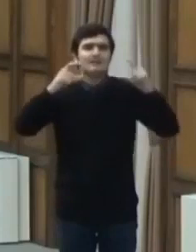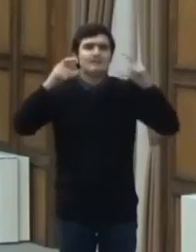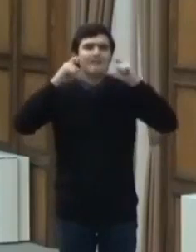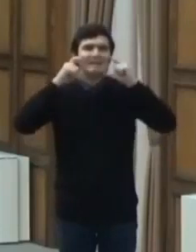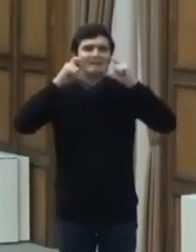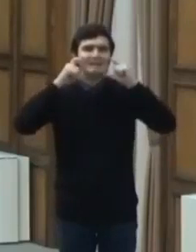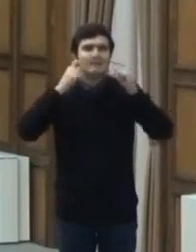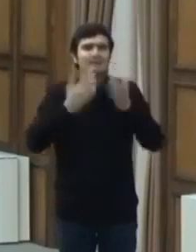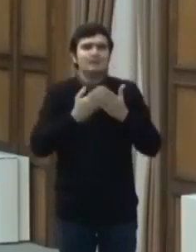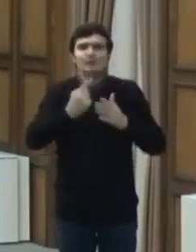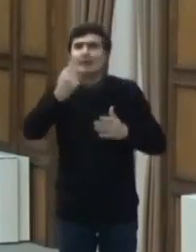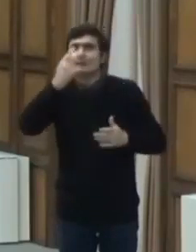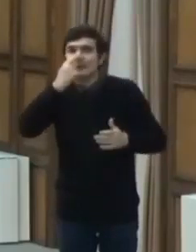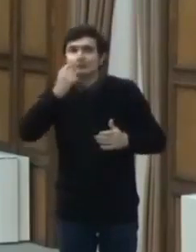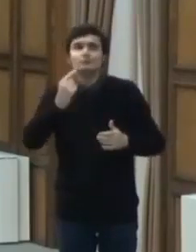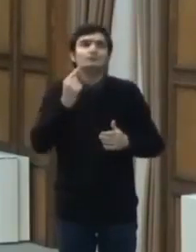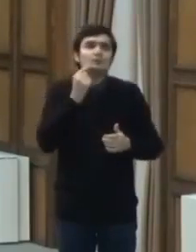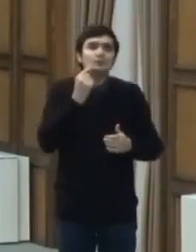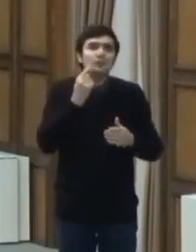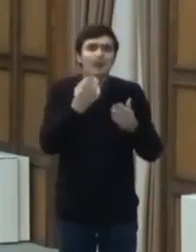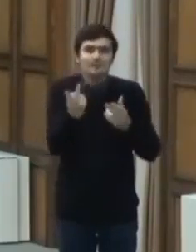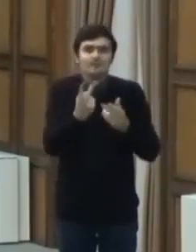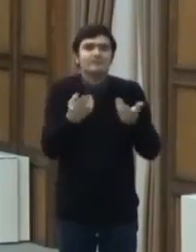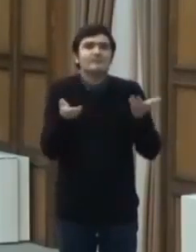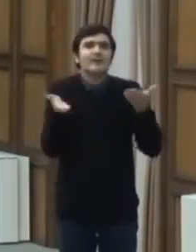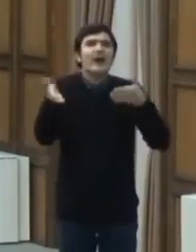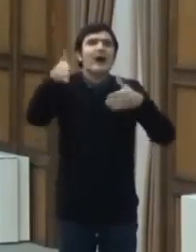încât nasul și gură să fie acoperite.